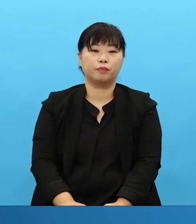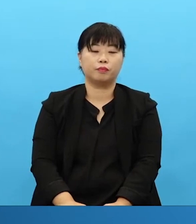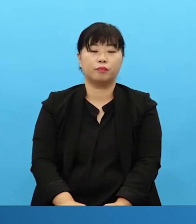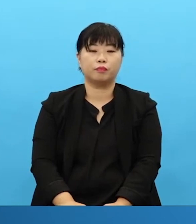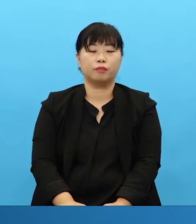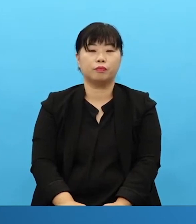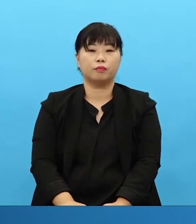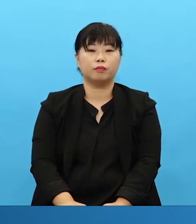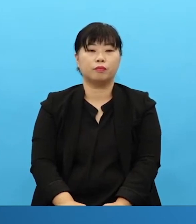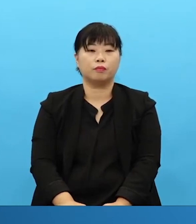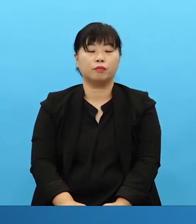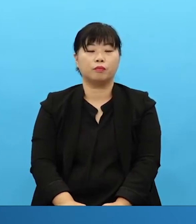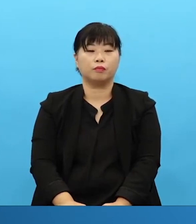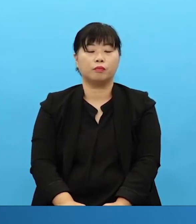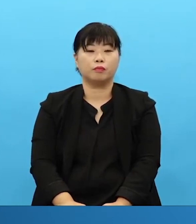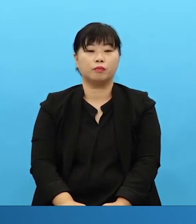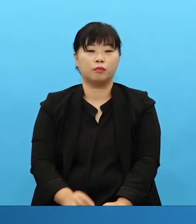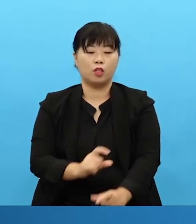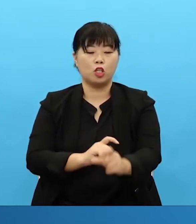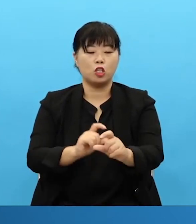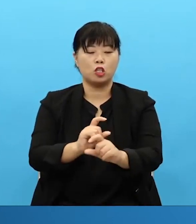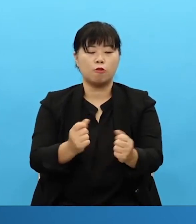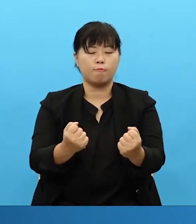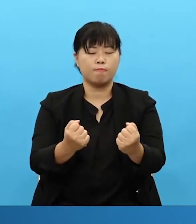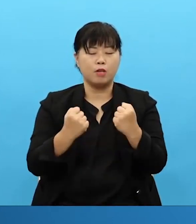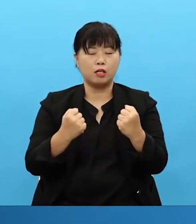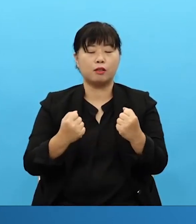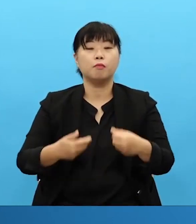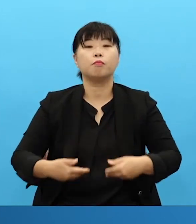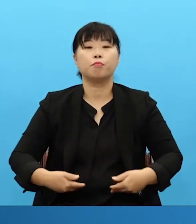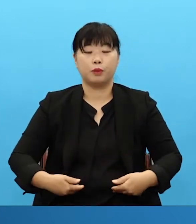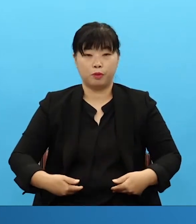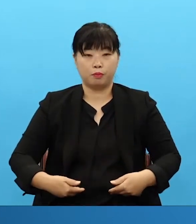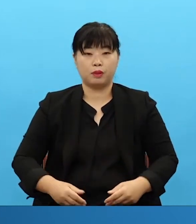더 큰 힘을 여러분이 얻으셔야 돼요. so you have to gain greater power. 이제